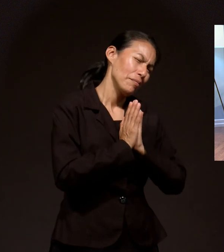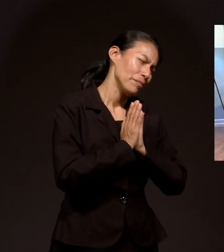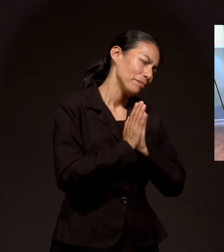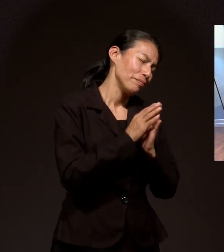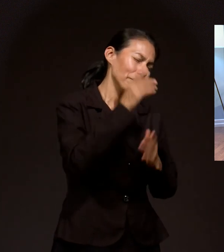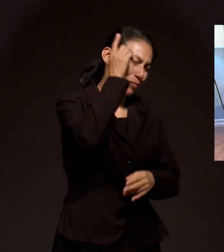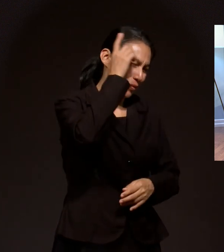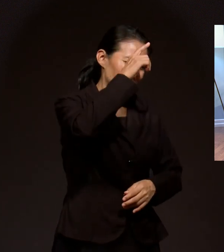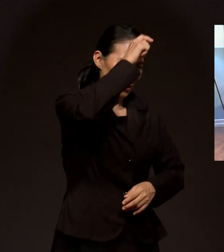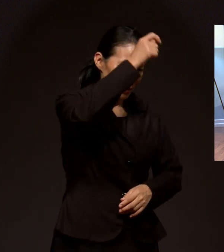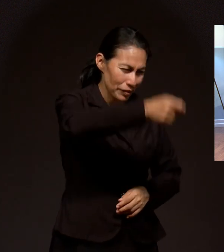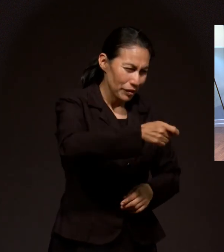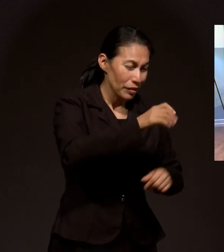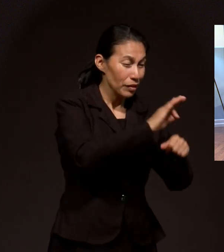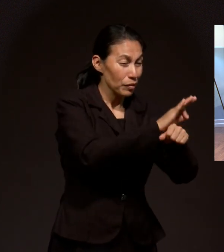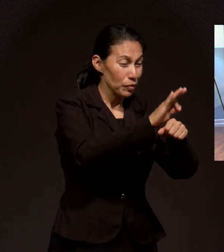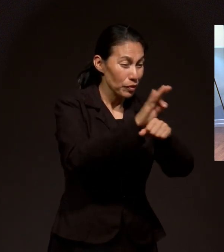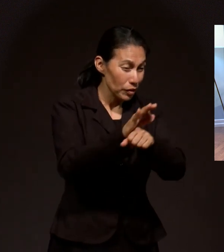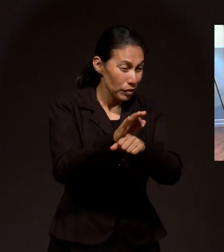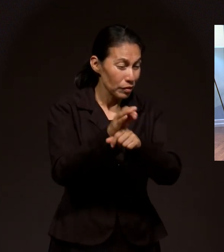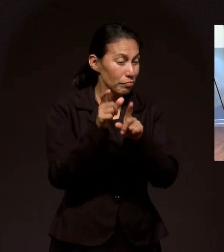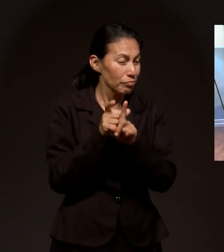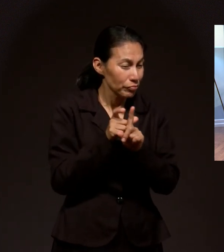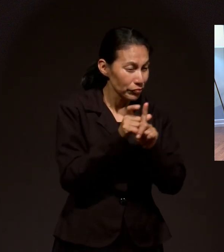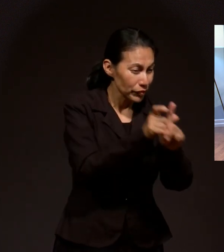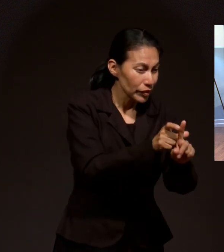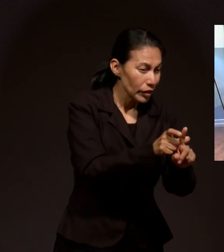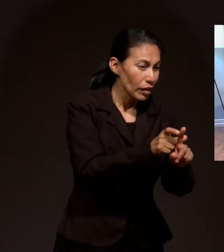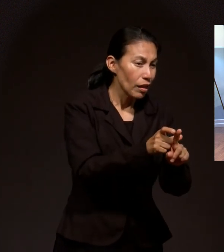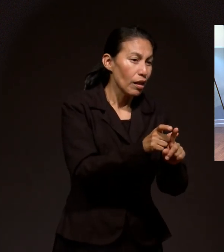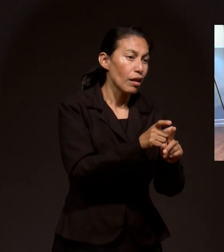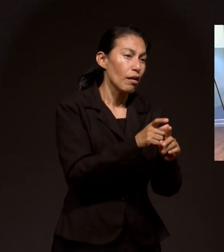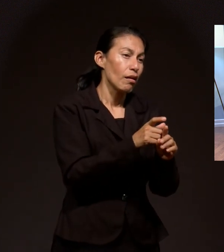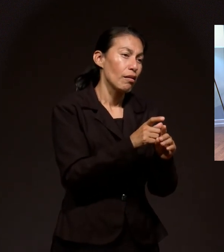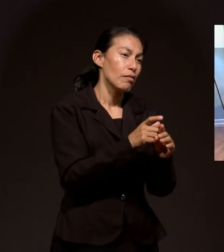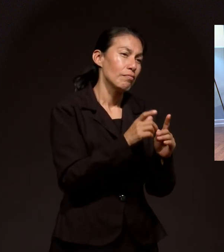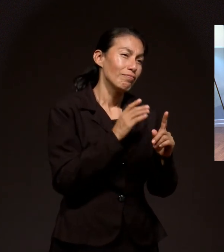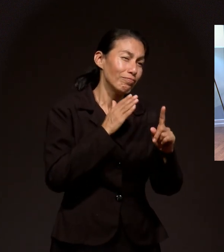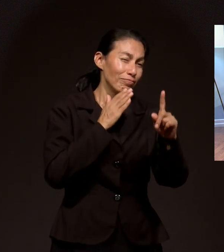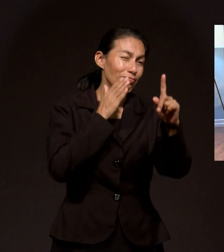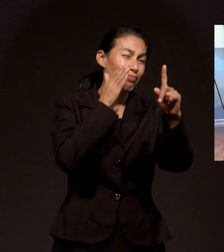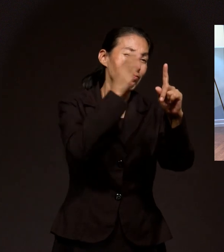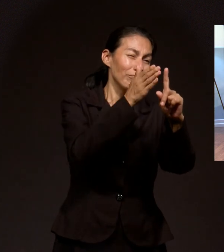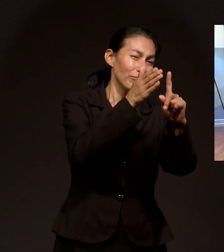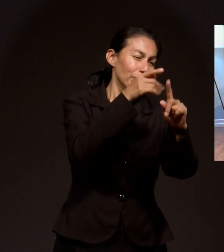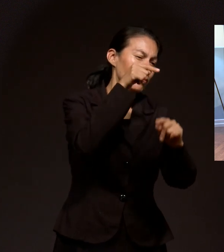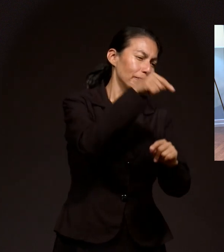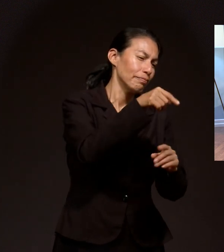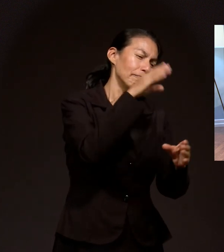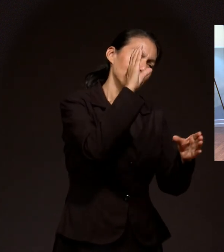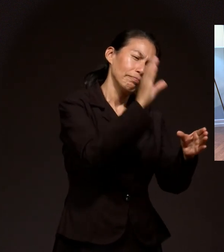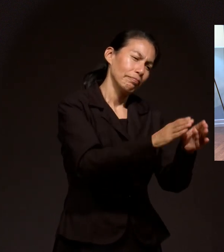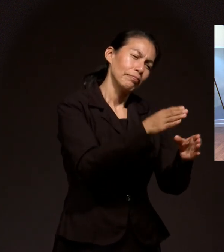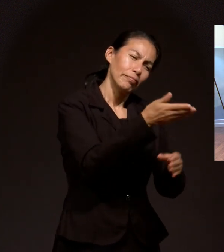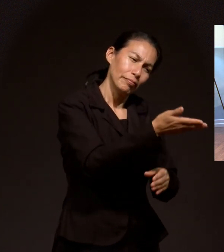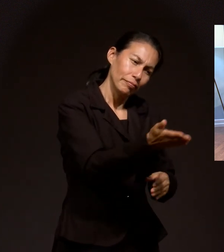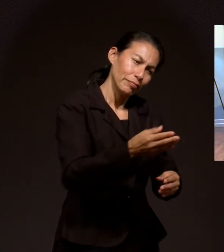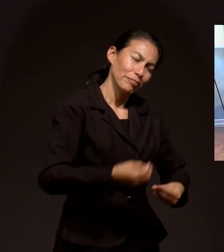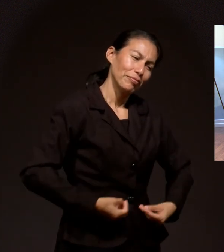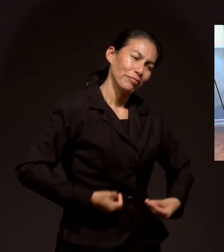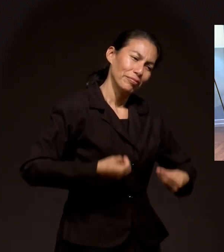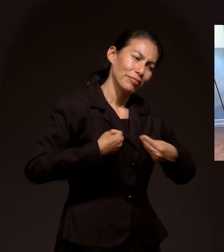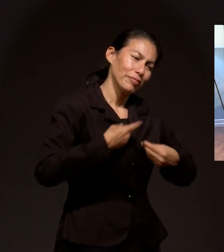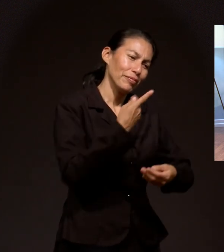guarde Y vaya contigo En todo Y que cumple Propósito Para tu vida Son propósitos Sobre